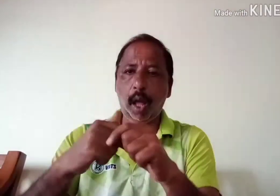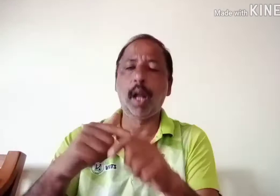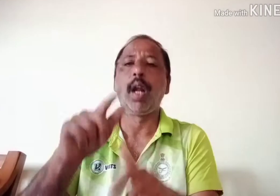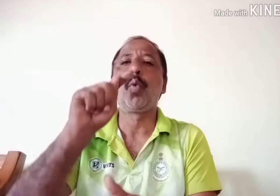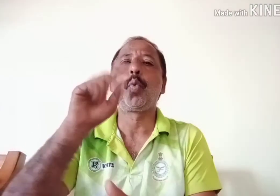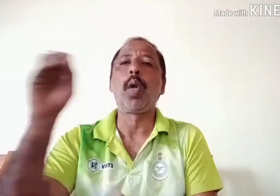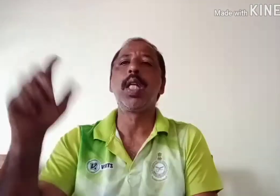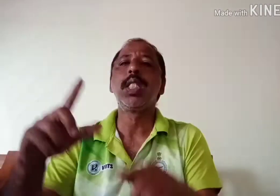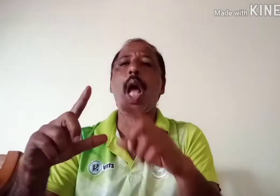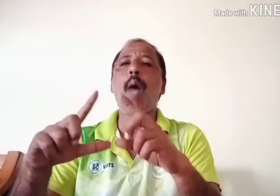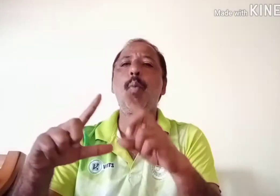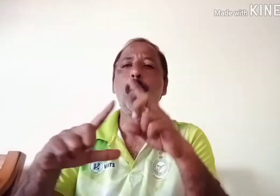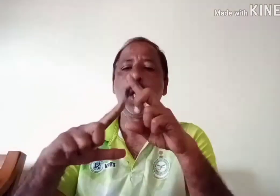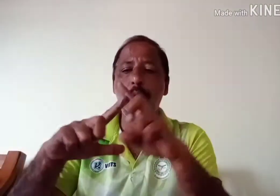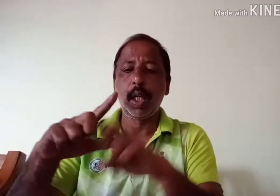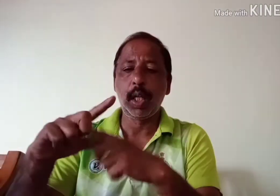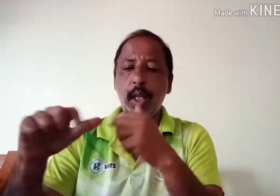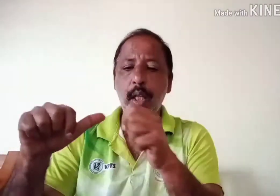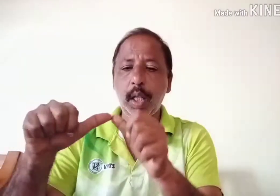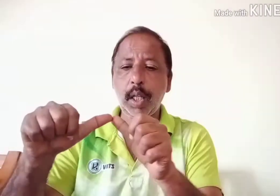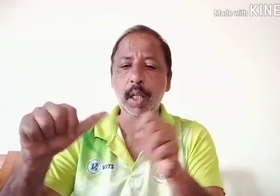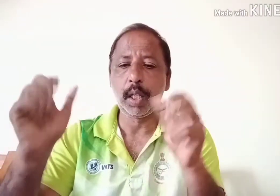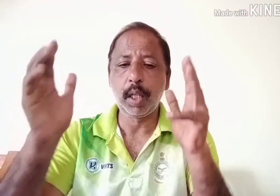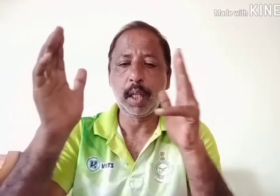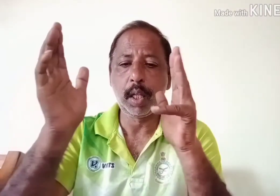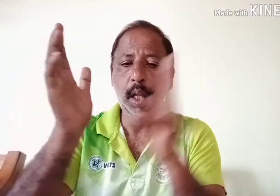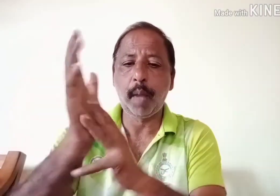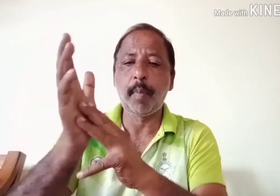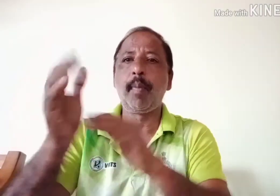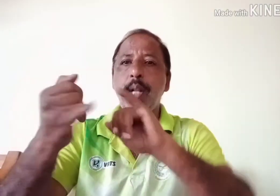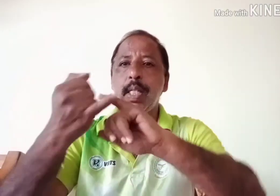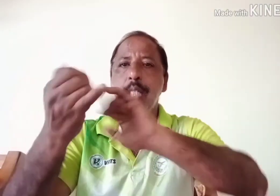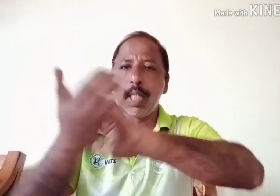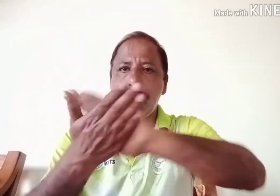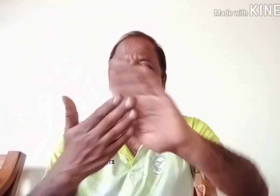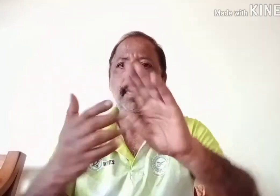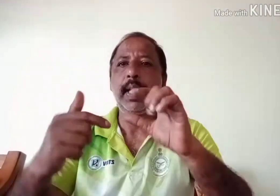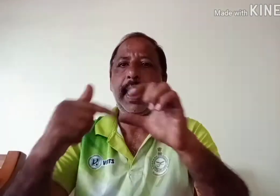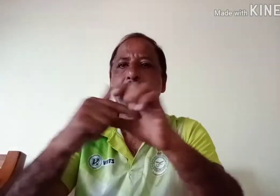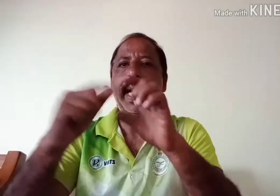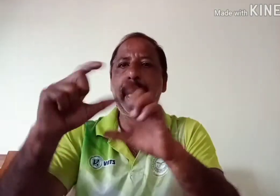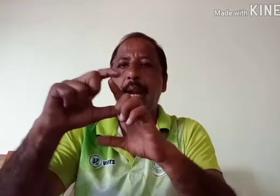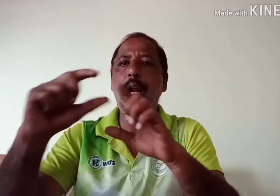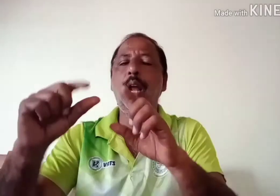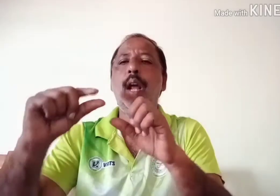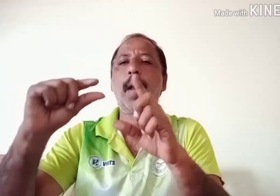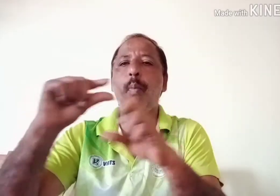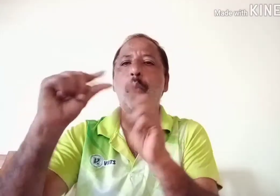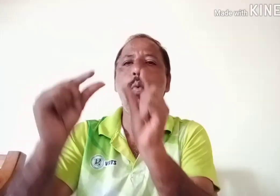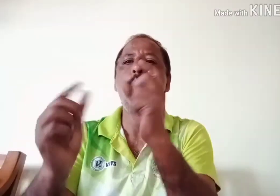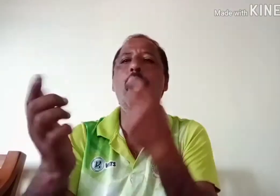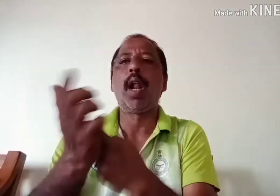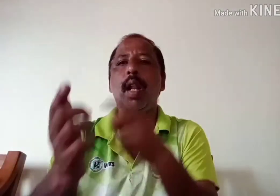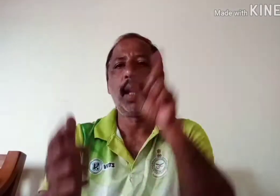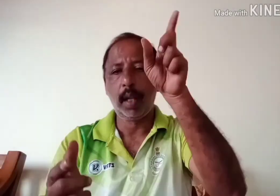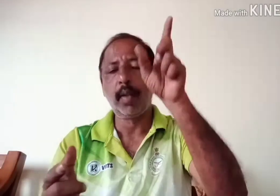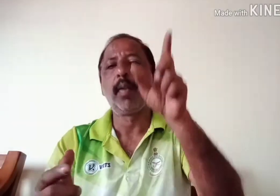आपने घर की छषप ले रखता है क्योंकि उनका घर जो है बाण की चपेट में हैं पानी की चपेट में हैं